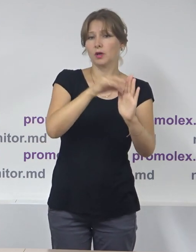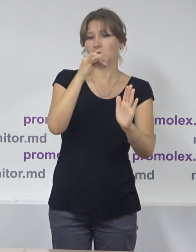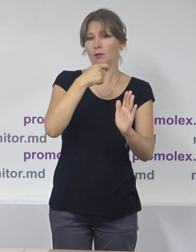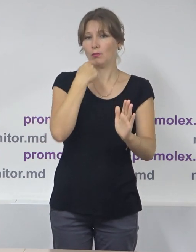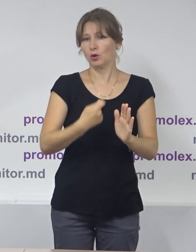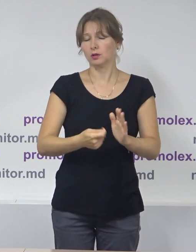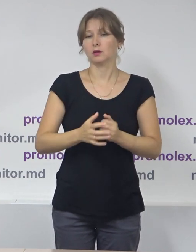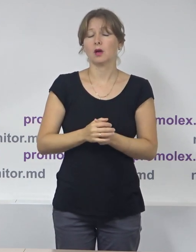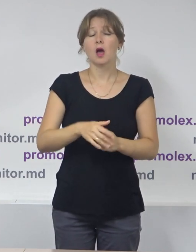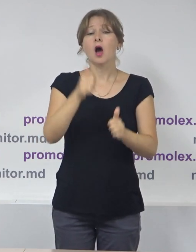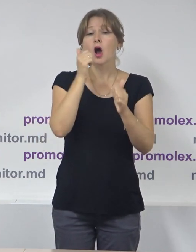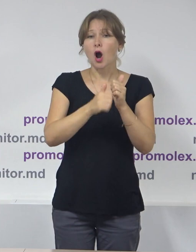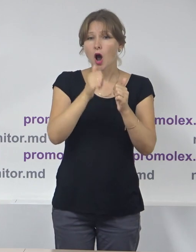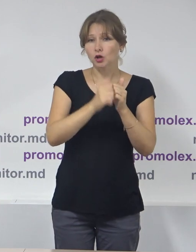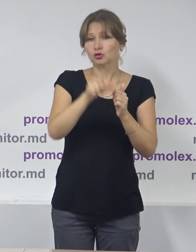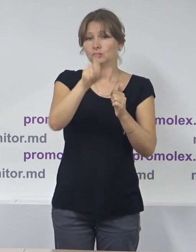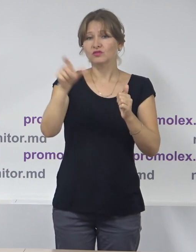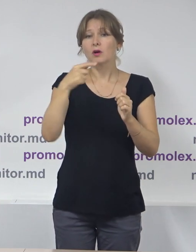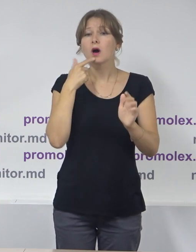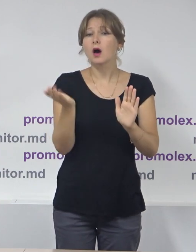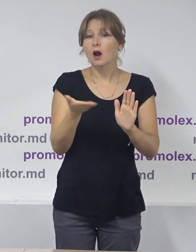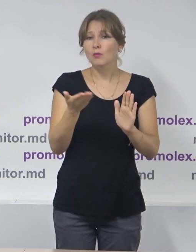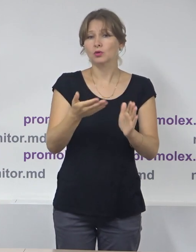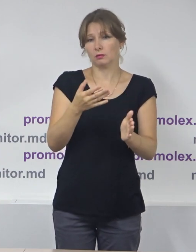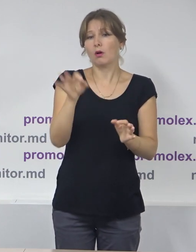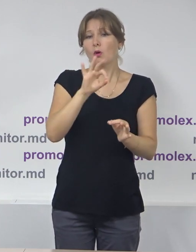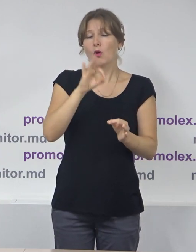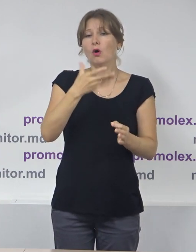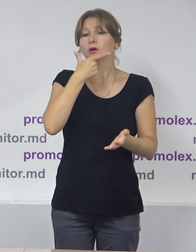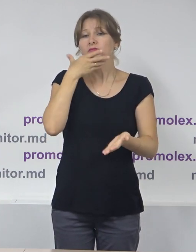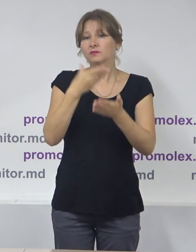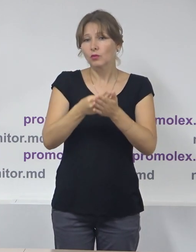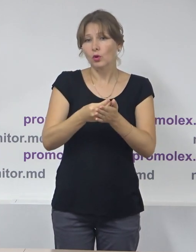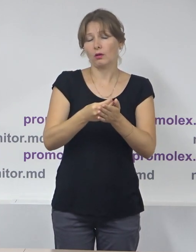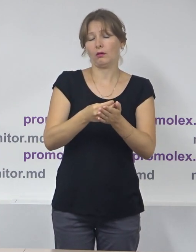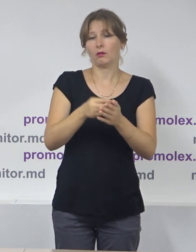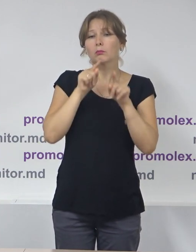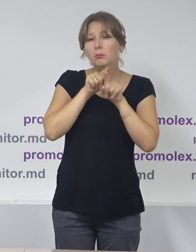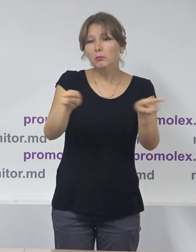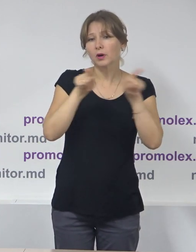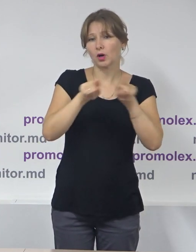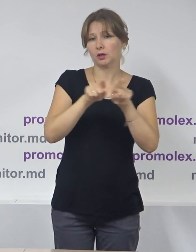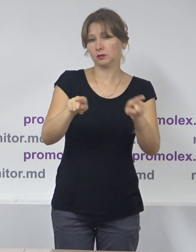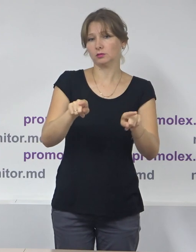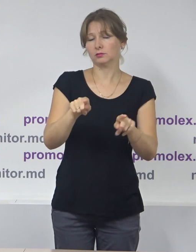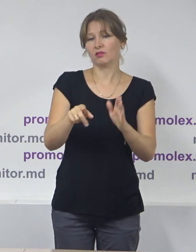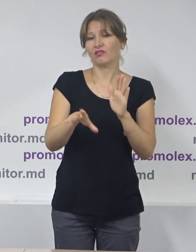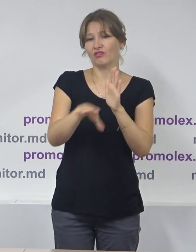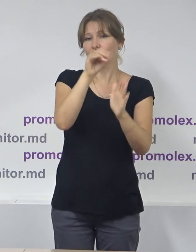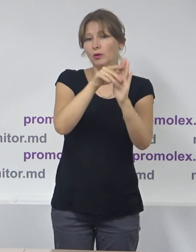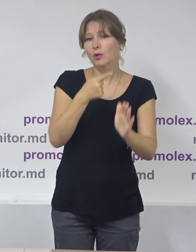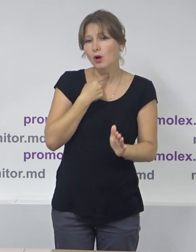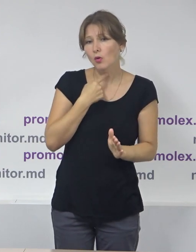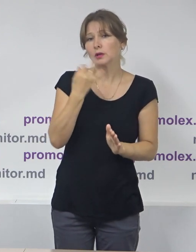descrise metodologiile și obiectivele observării finanțării campaniei electorale, dar și a monitorizării